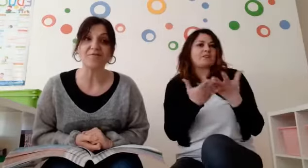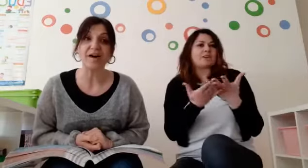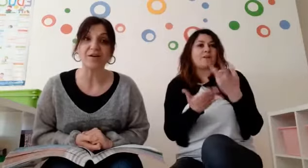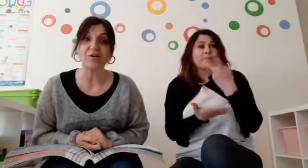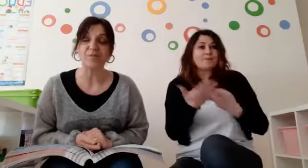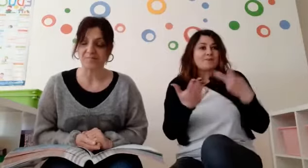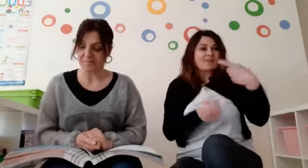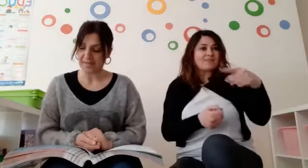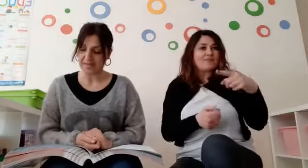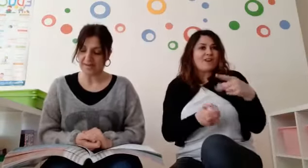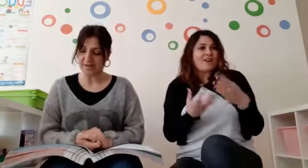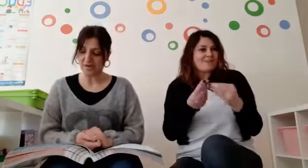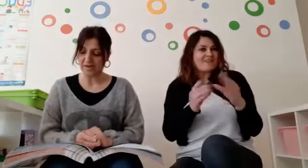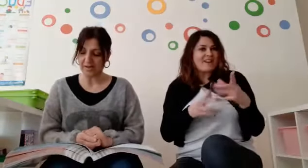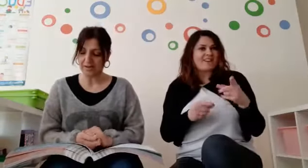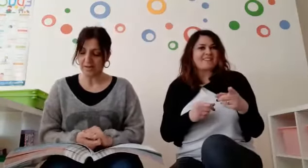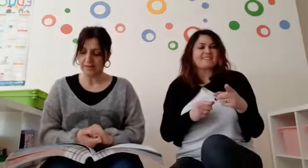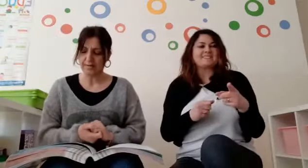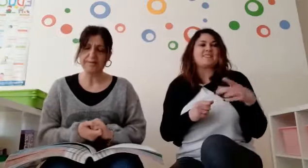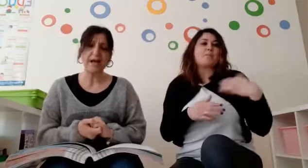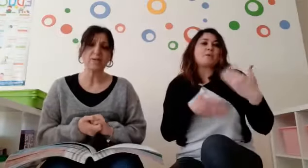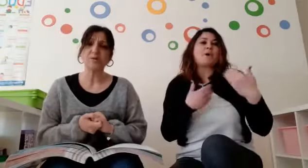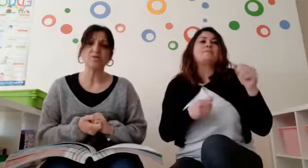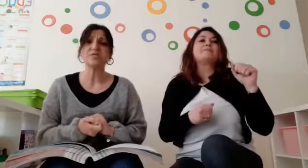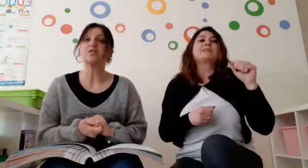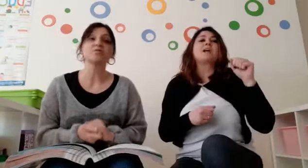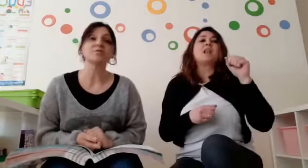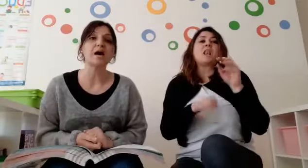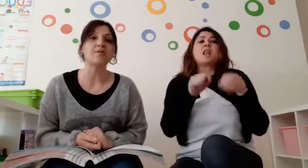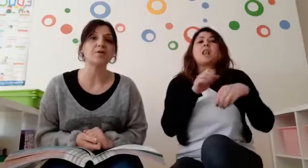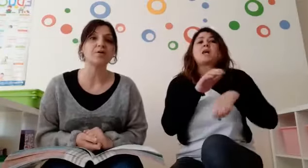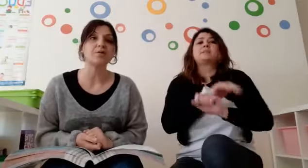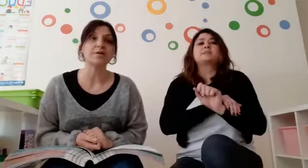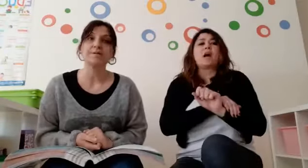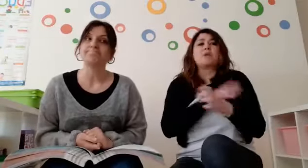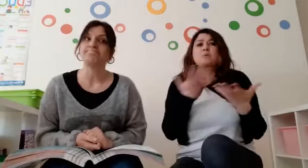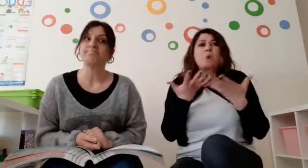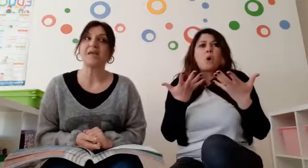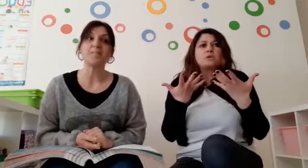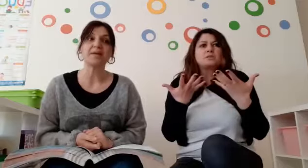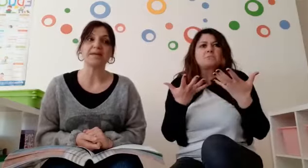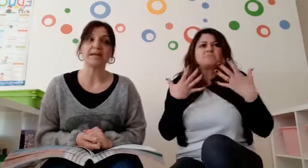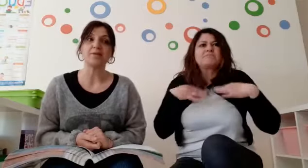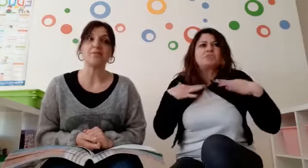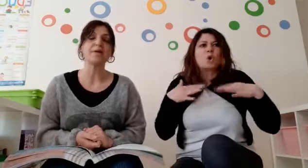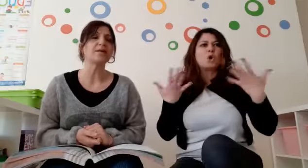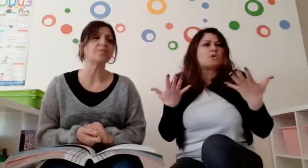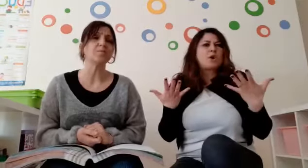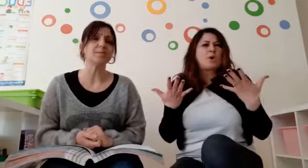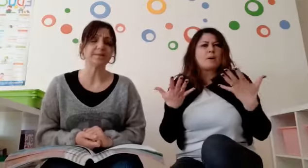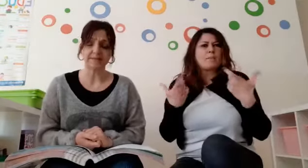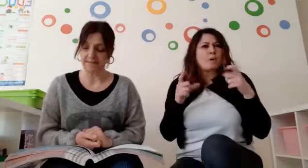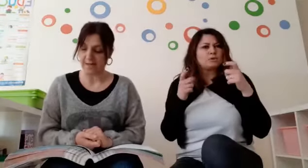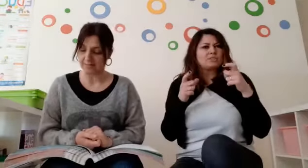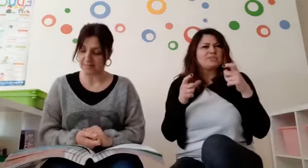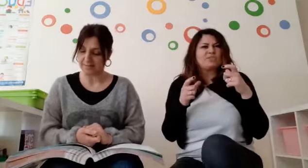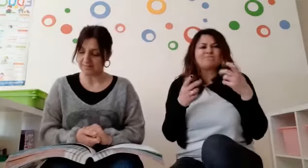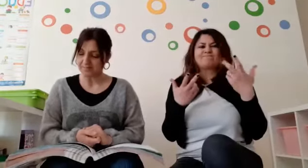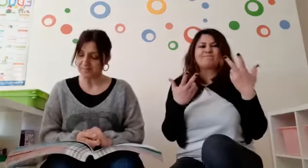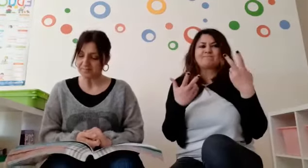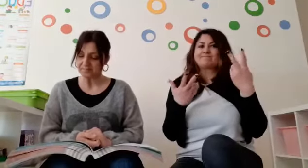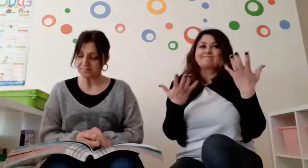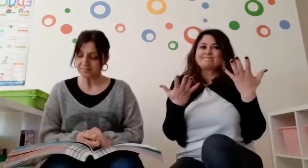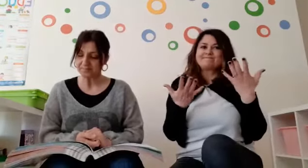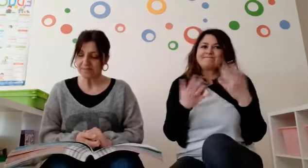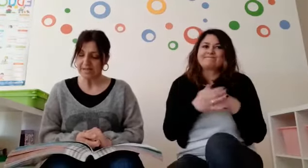Provate a farlo. E ancora, le talpe cosa indossavano? E perché? Qual è il problema delle talpe?